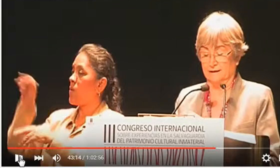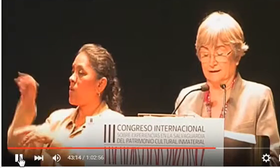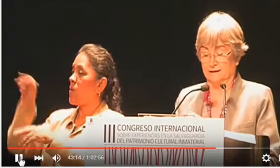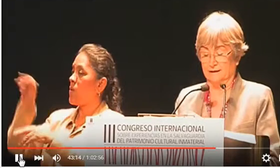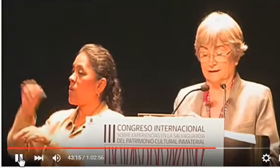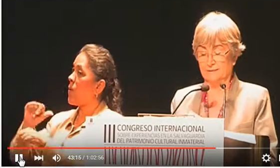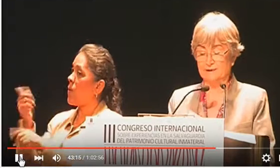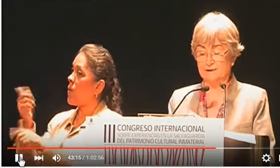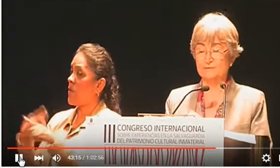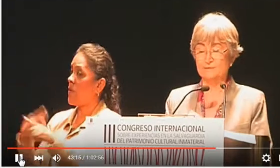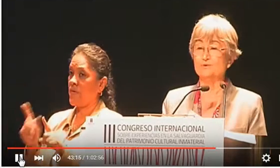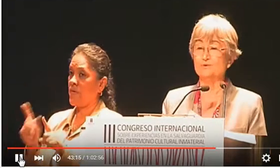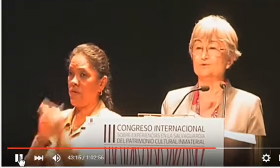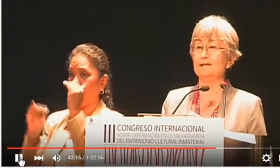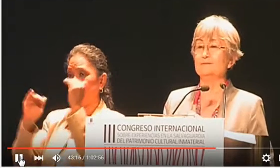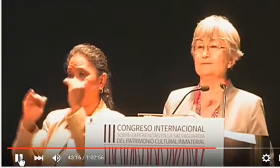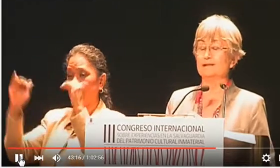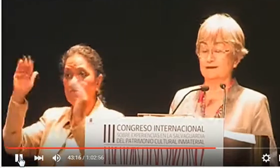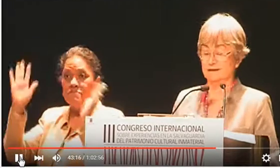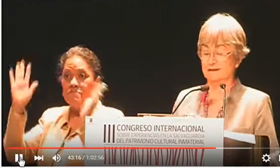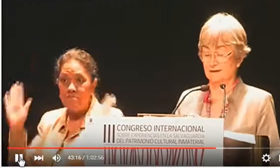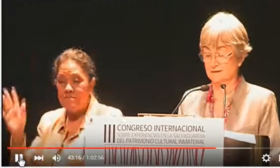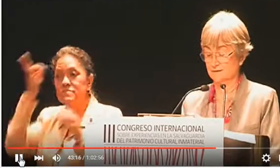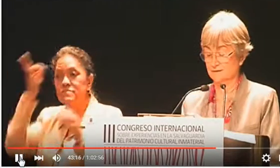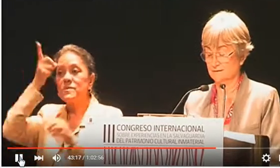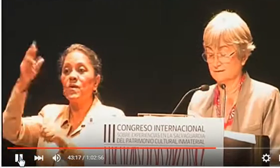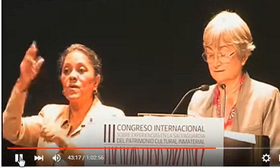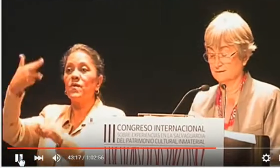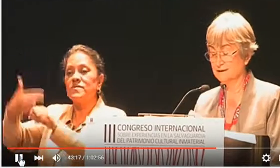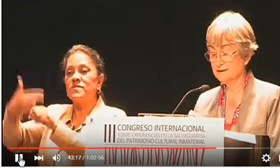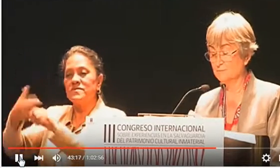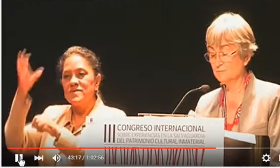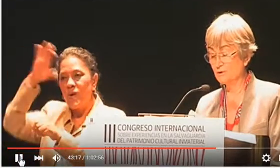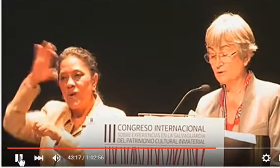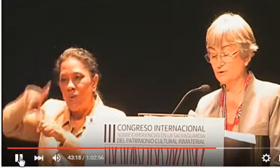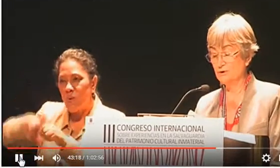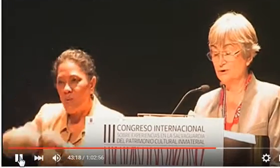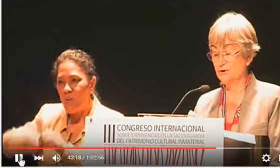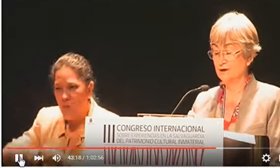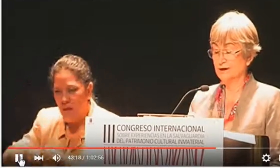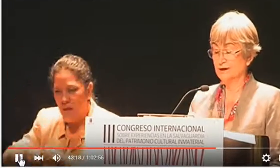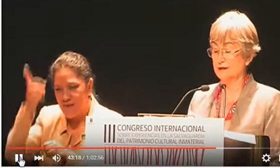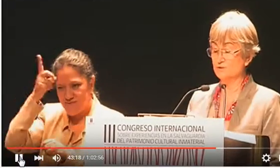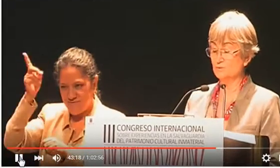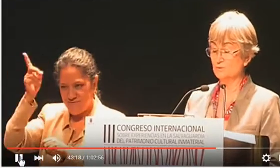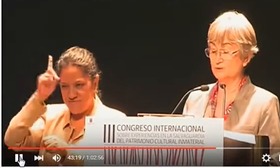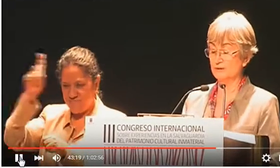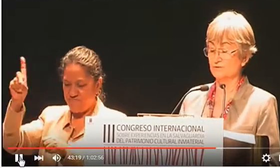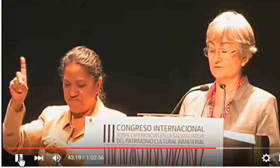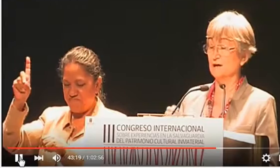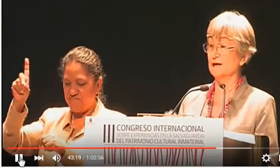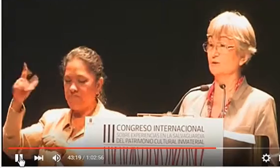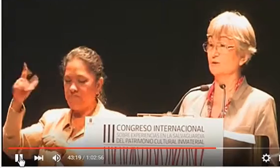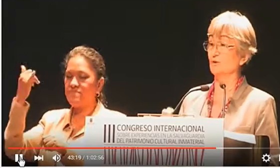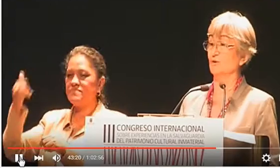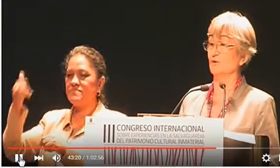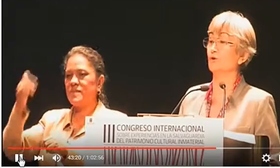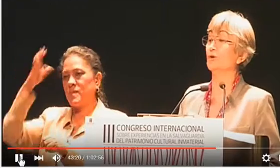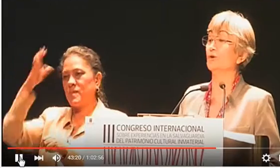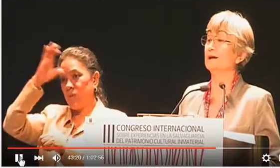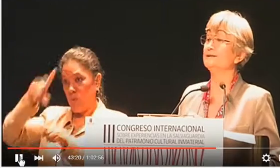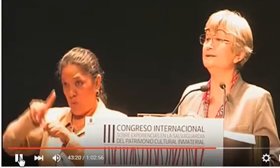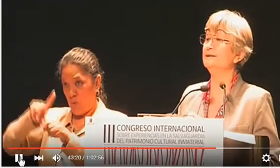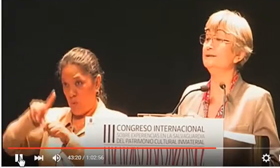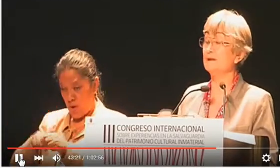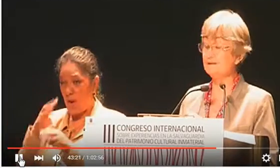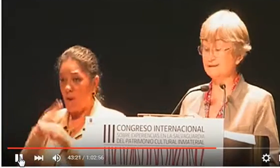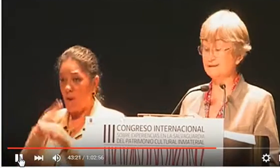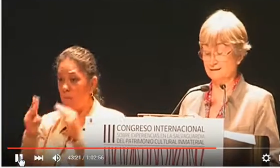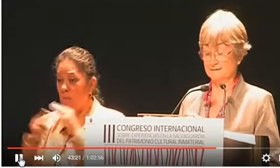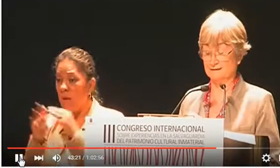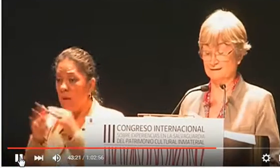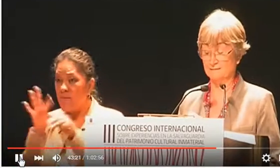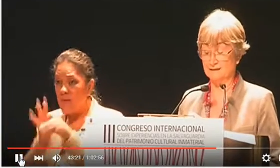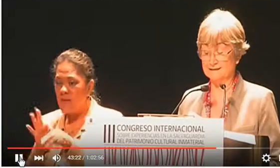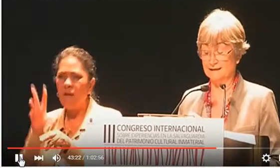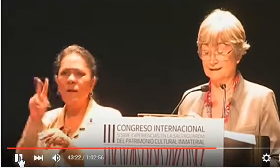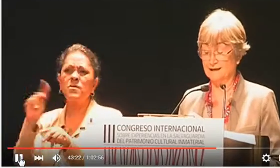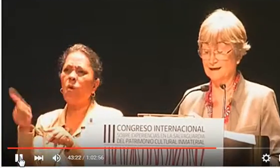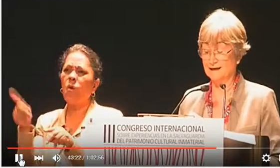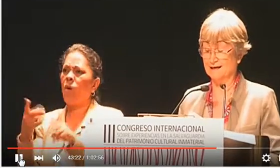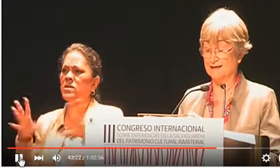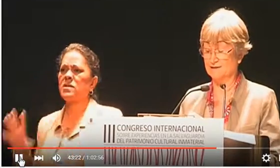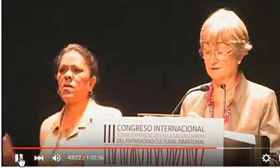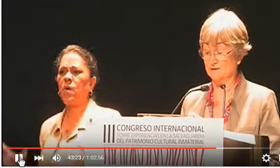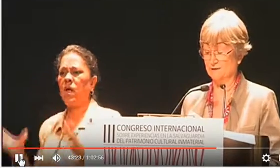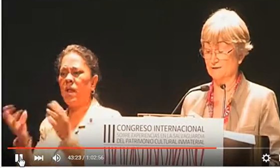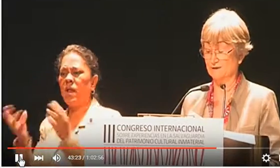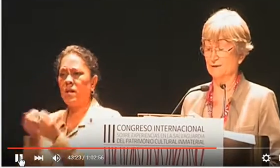El patrimonio cultural inmaterial tampoco es un bien forjado colectivamente, en base